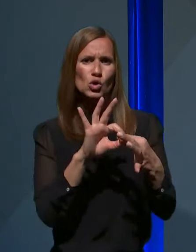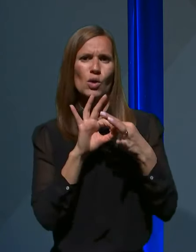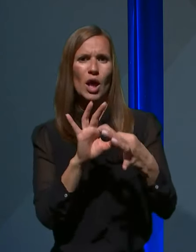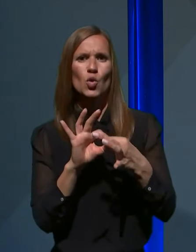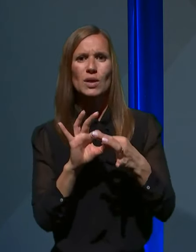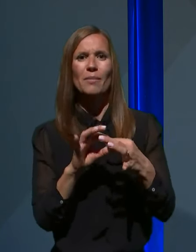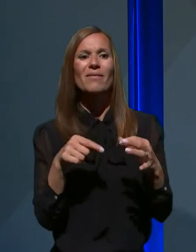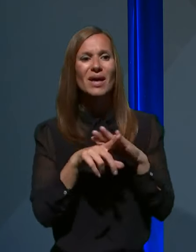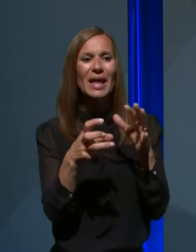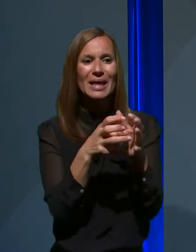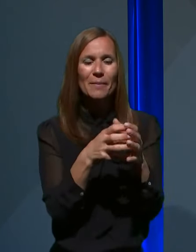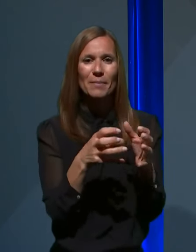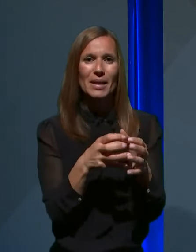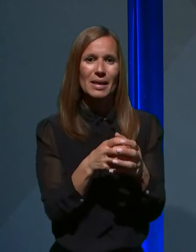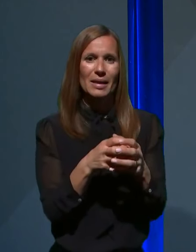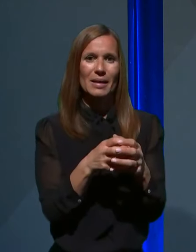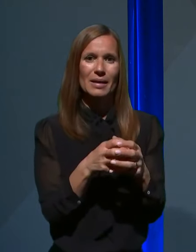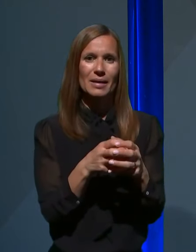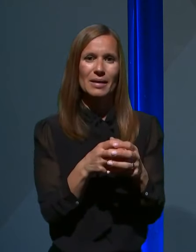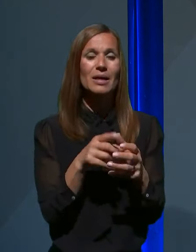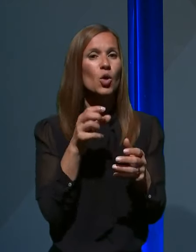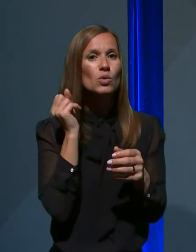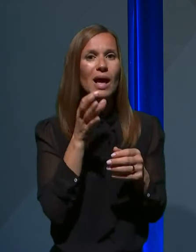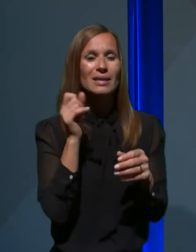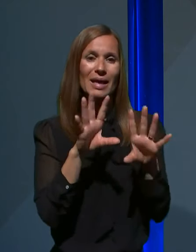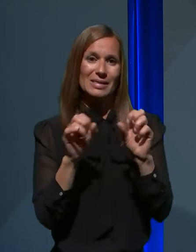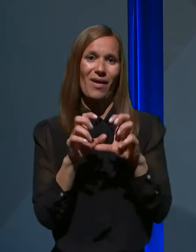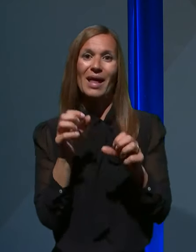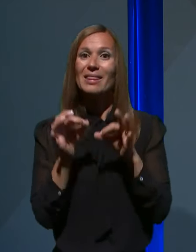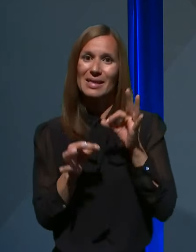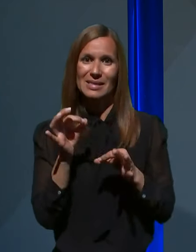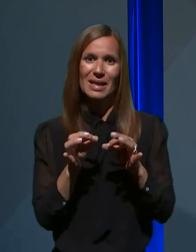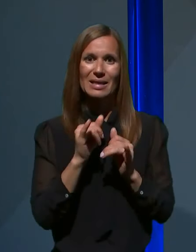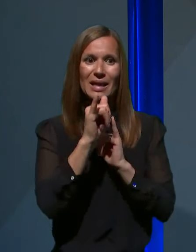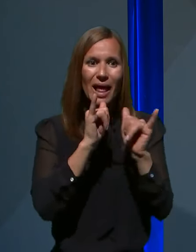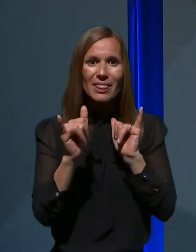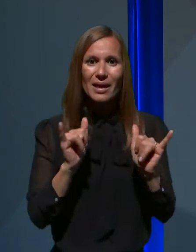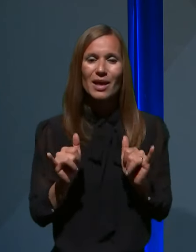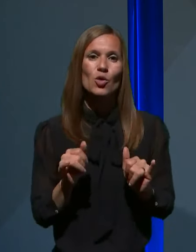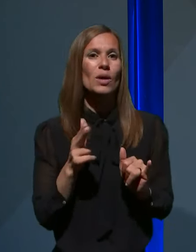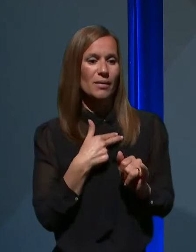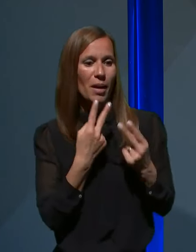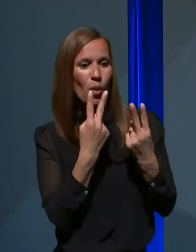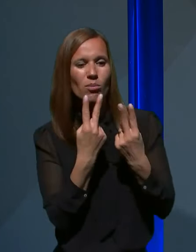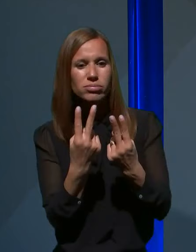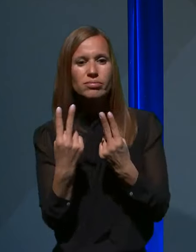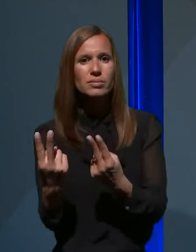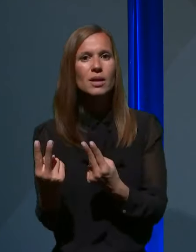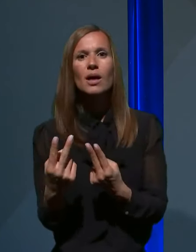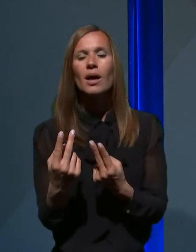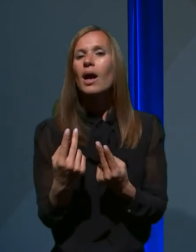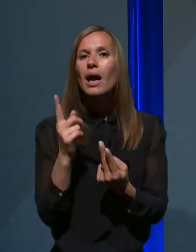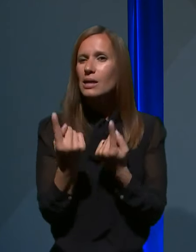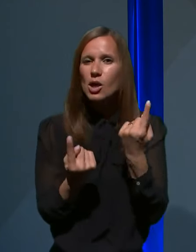ekipi, ki dnevno izvaja testiranje, ki ima pregled nad tem, kaj se v